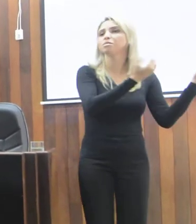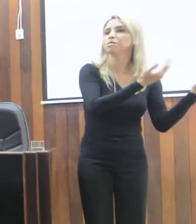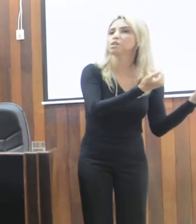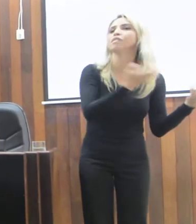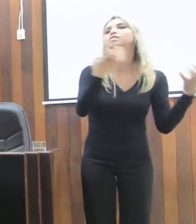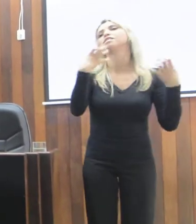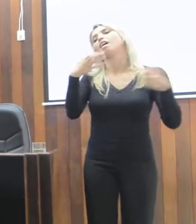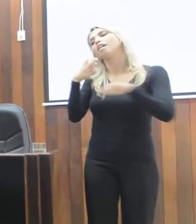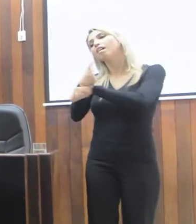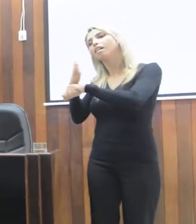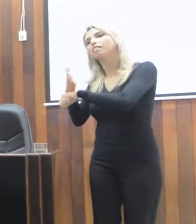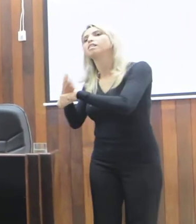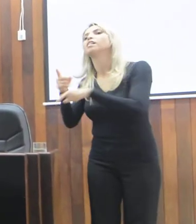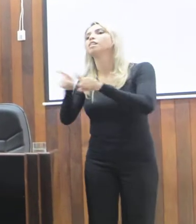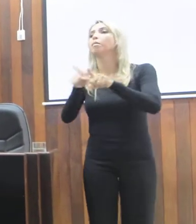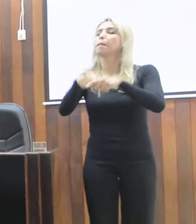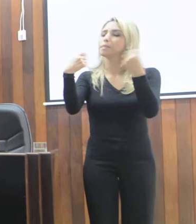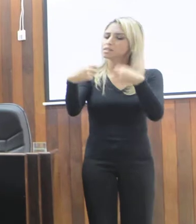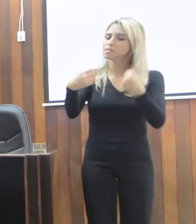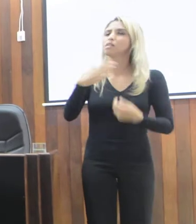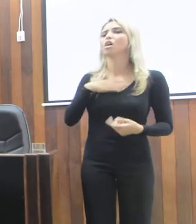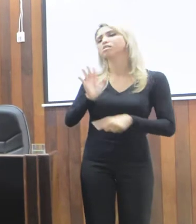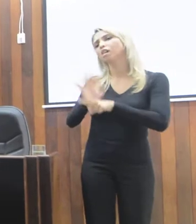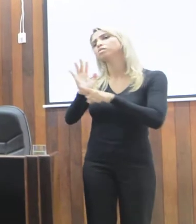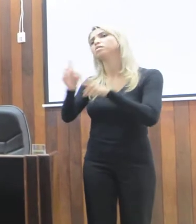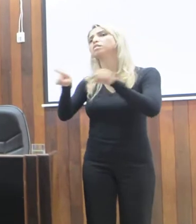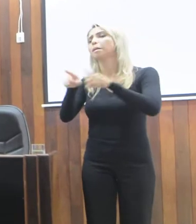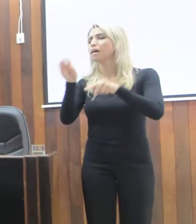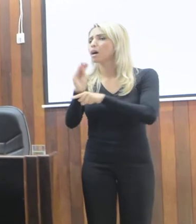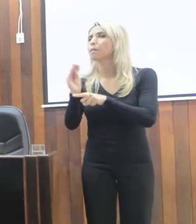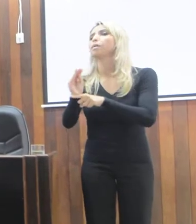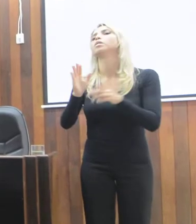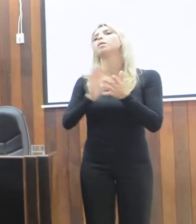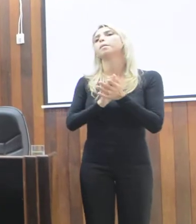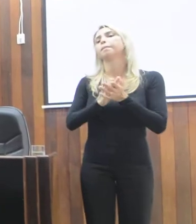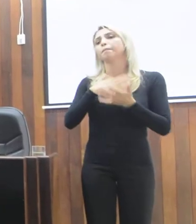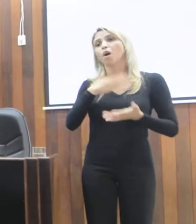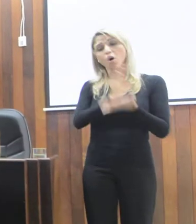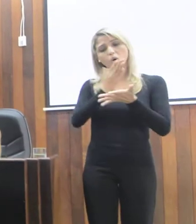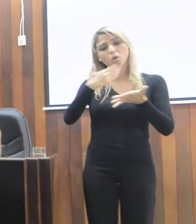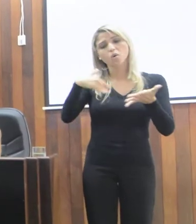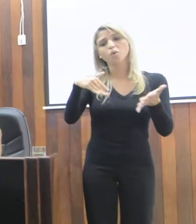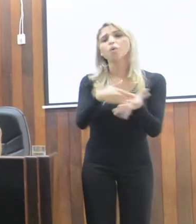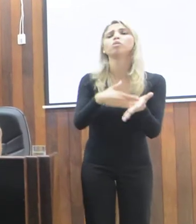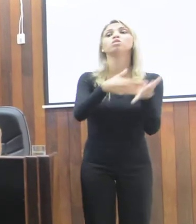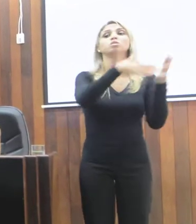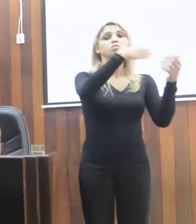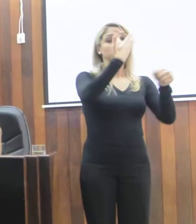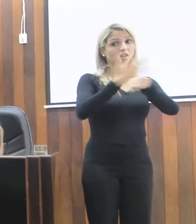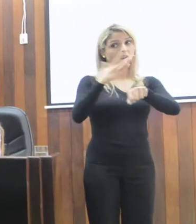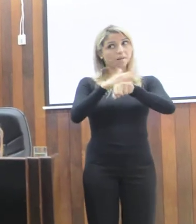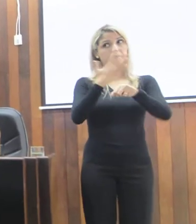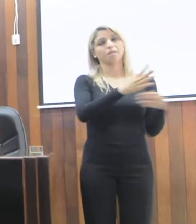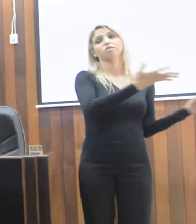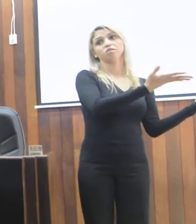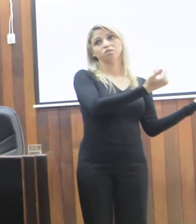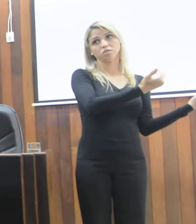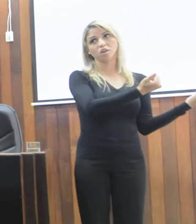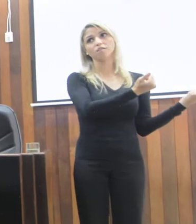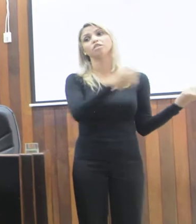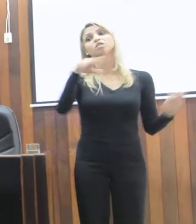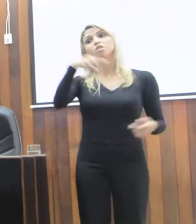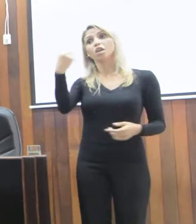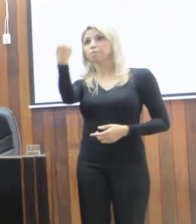precisando da nossa ajuda, do nosso apoio, e do último Parlamento do Juvenil, nós